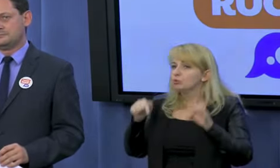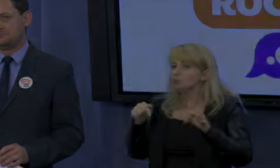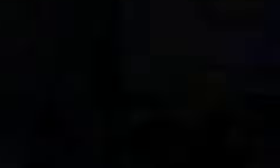szkole. KONIEC!